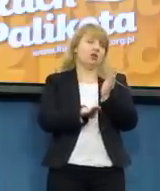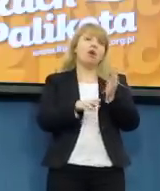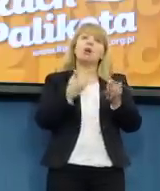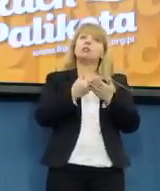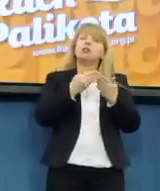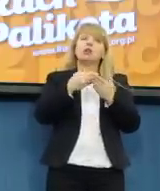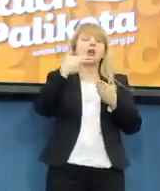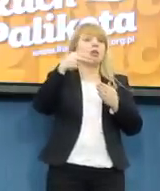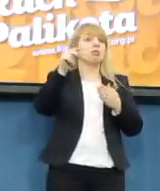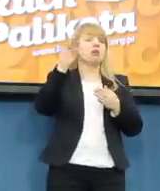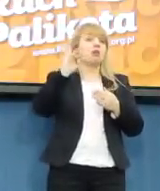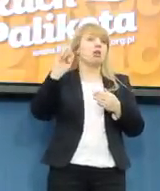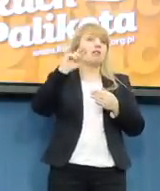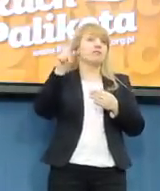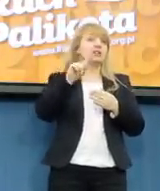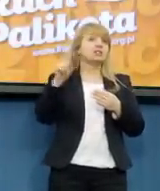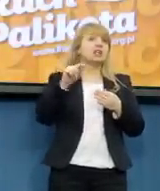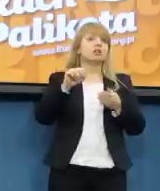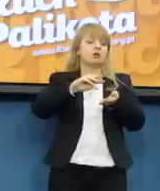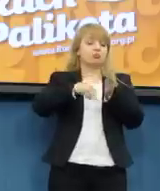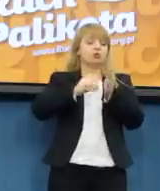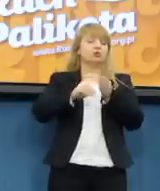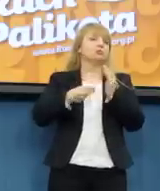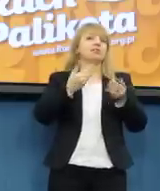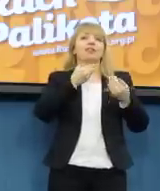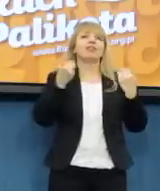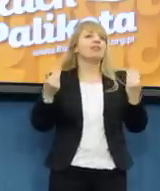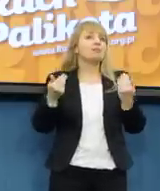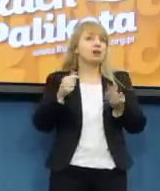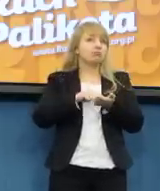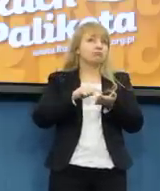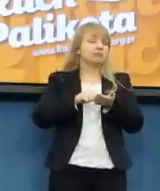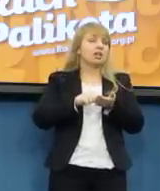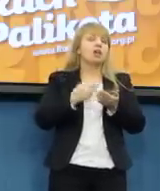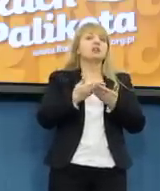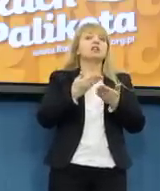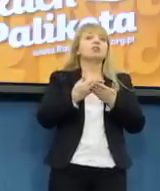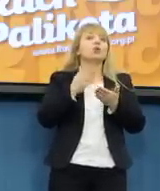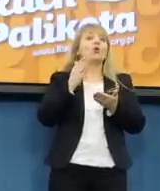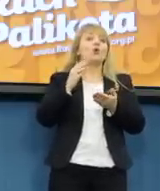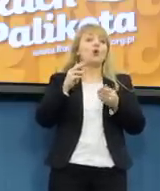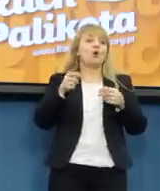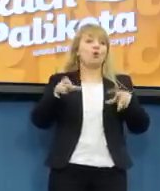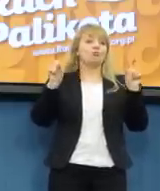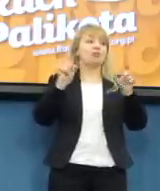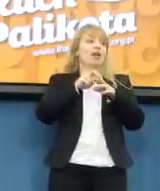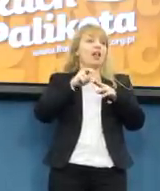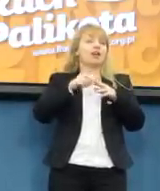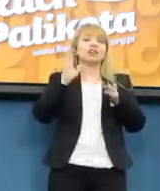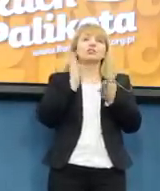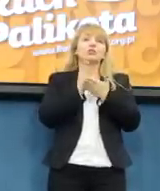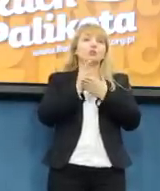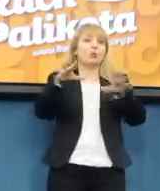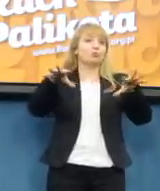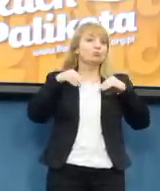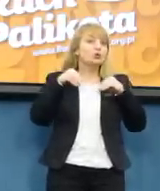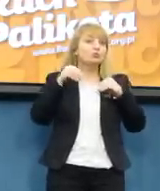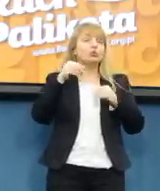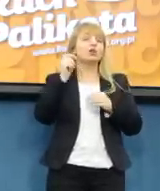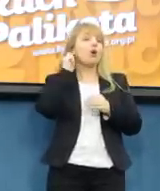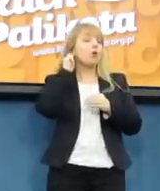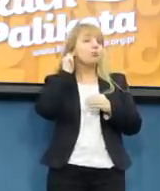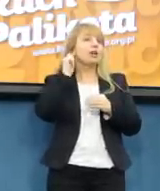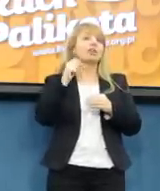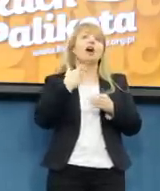podpisywane są tak niskie, że wystarczą ledwo na przyjmowanie pacjentek, a na finansowanie tego typu procedur ich po prostu już nie starcza.